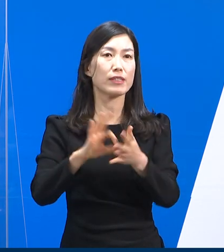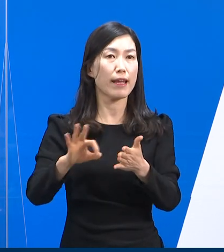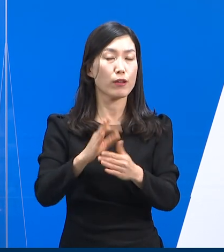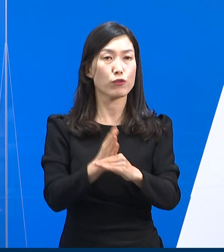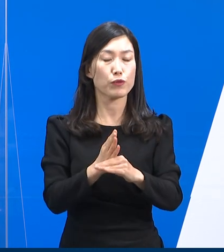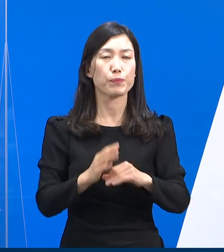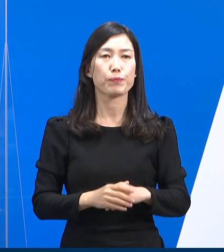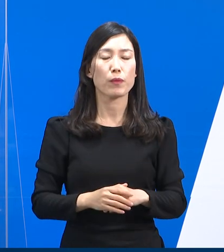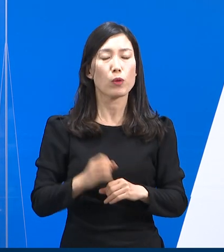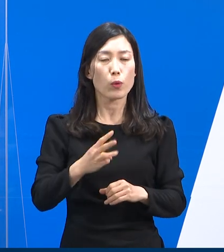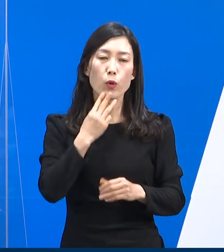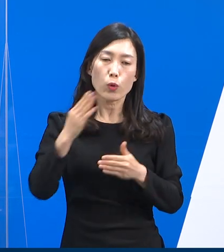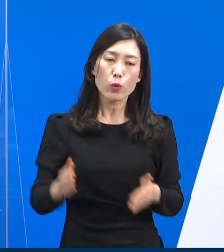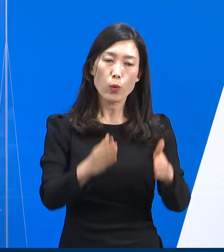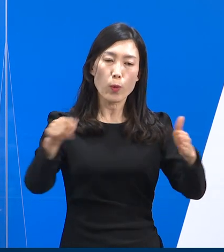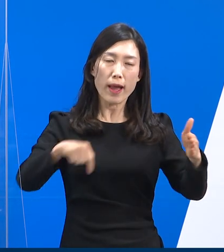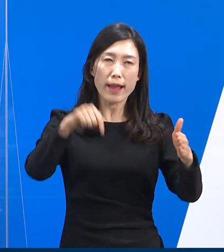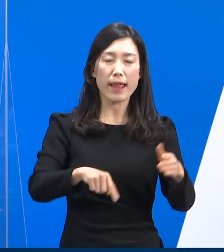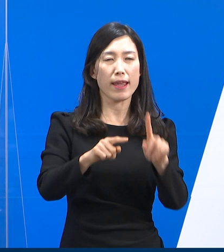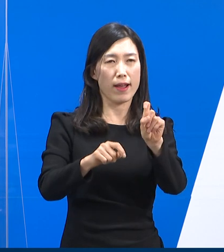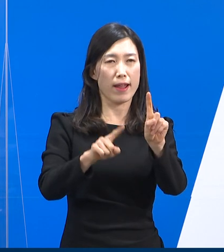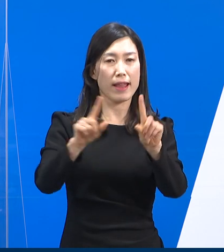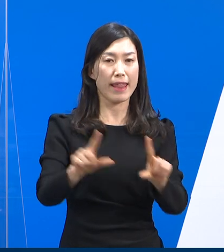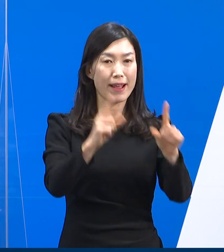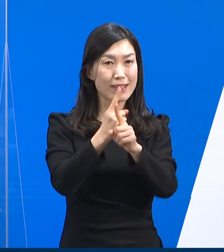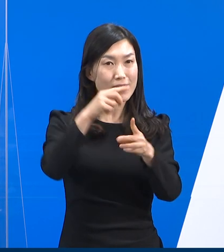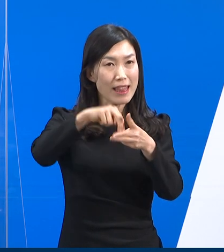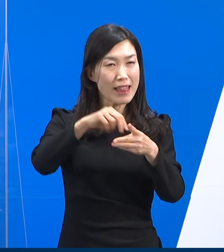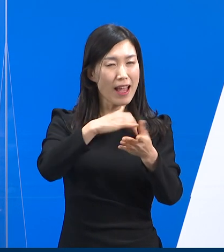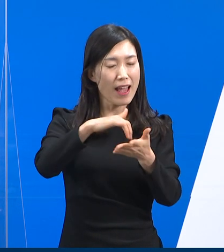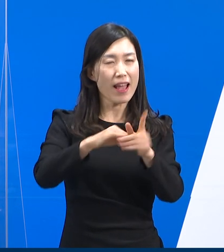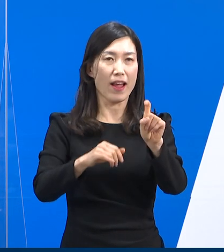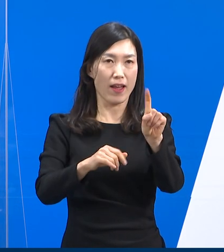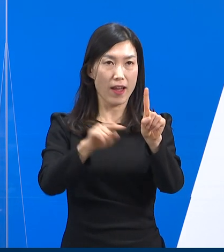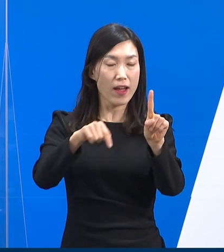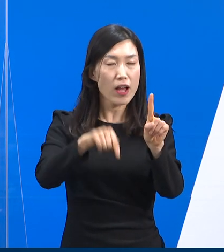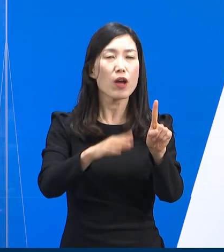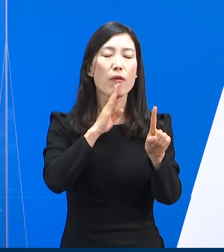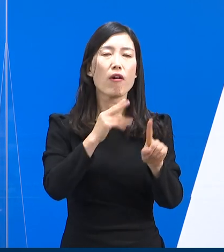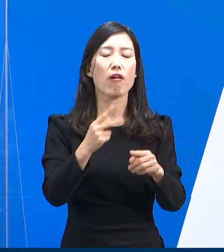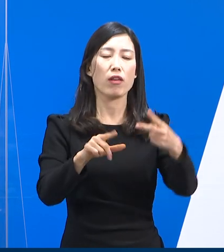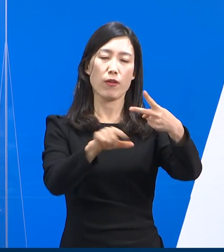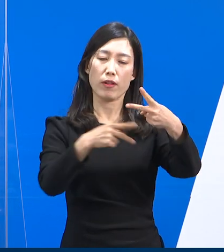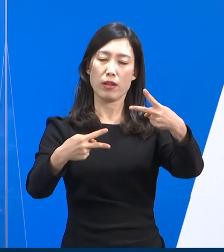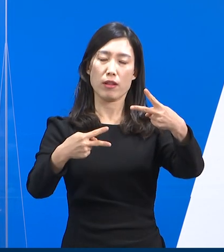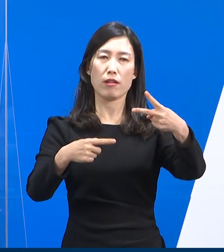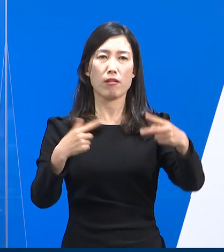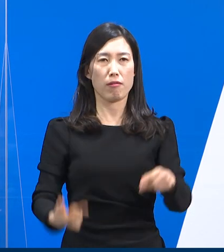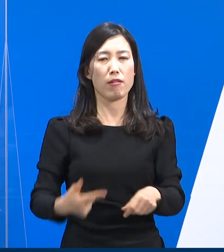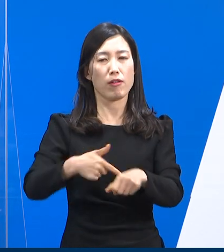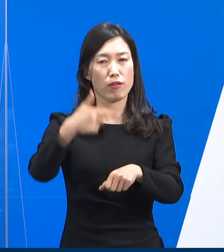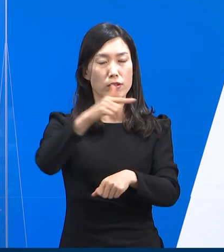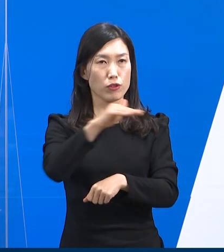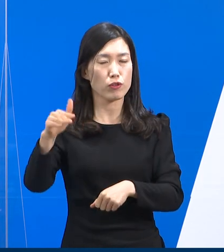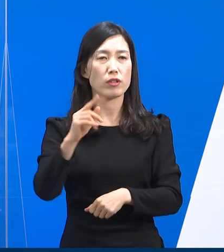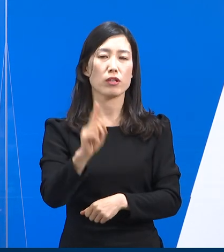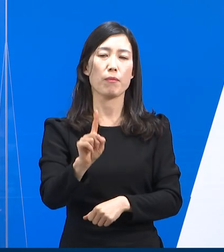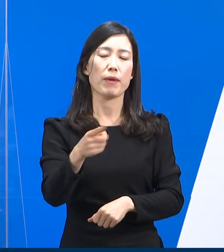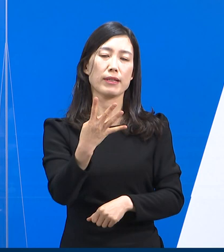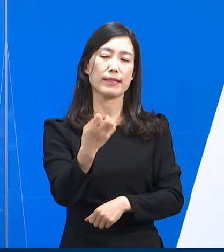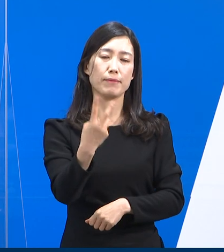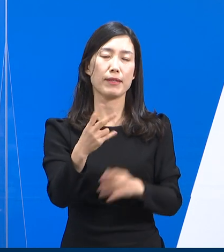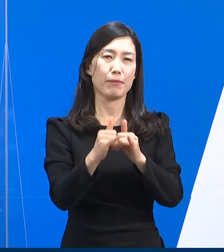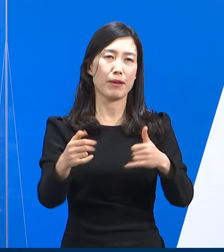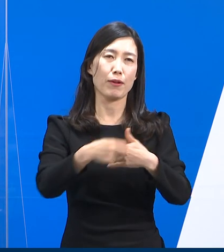이외에도 경기도에서 운영하는 총일환계생활치료센터에는 2월 2일 18시 기준 1,442명이